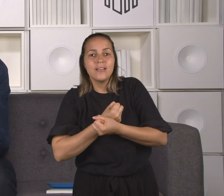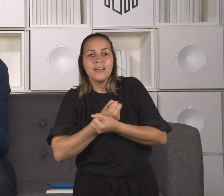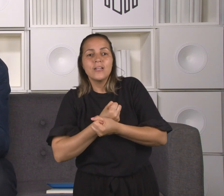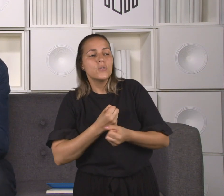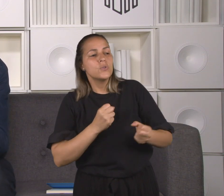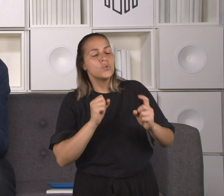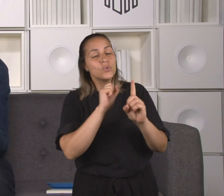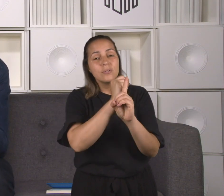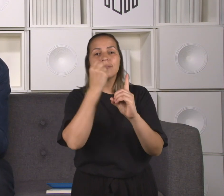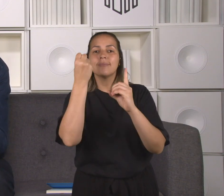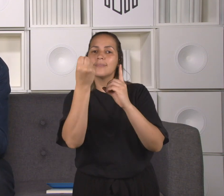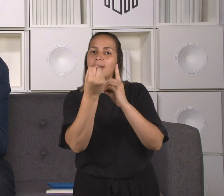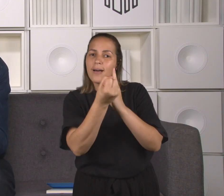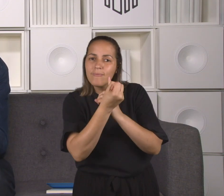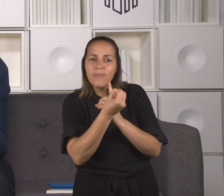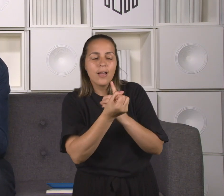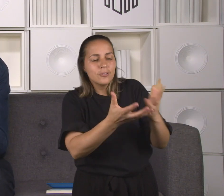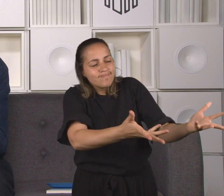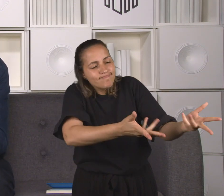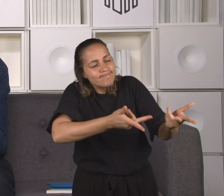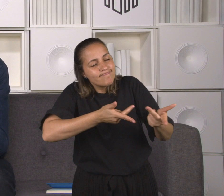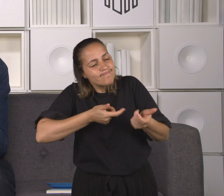trariam unidade e paz.